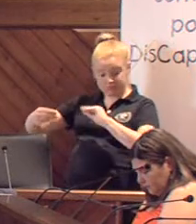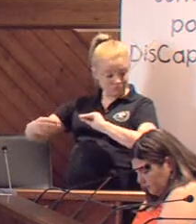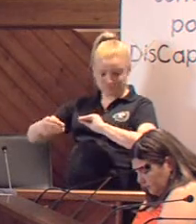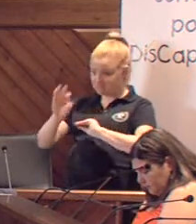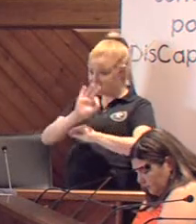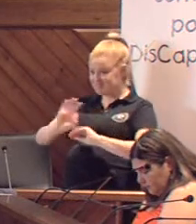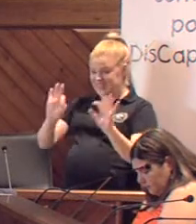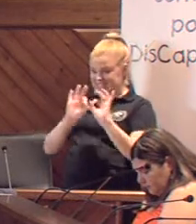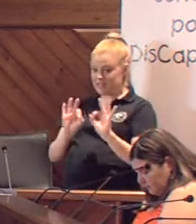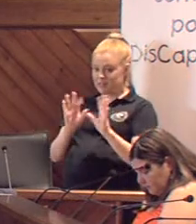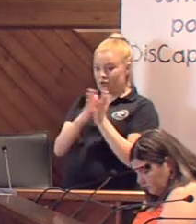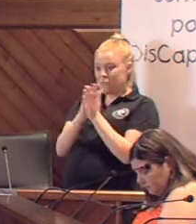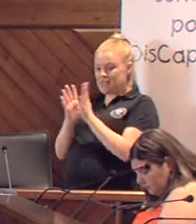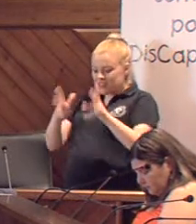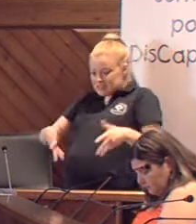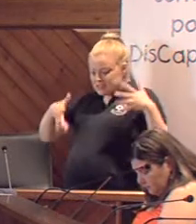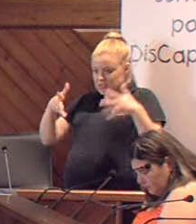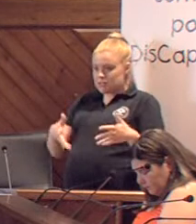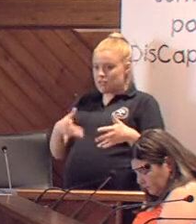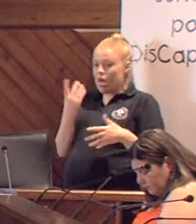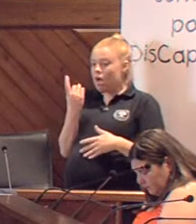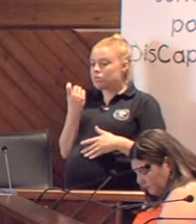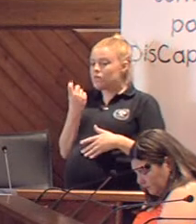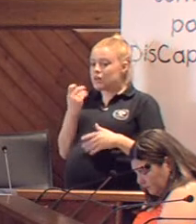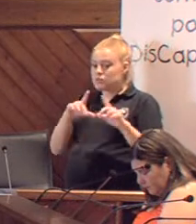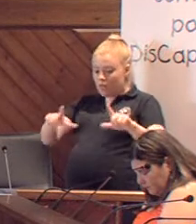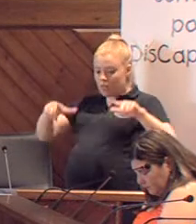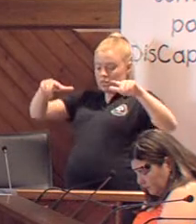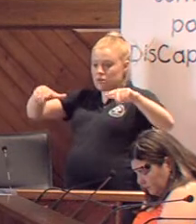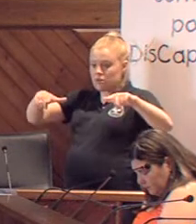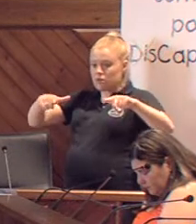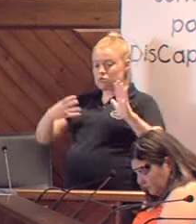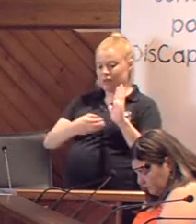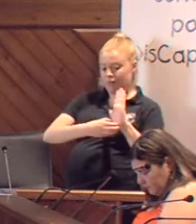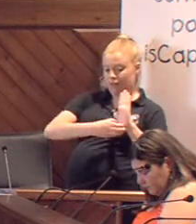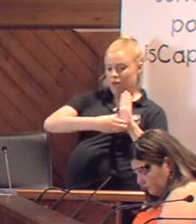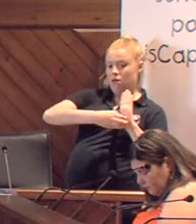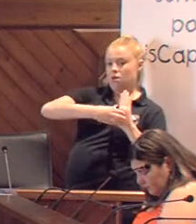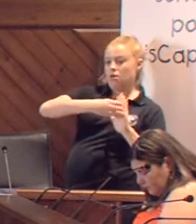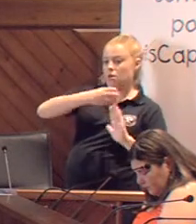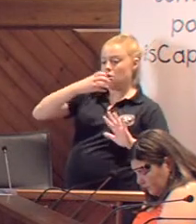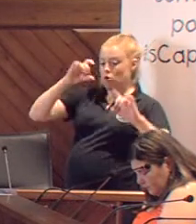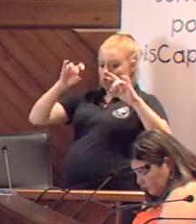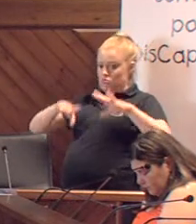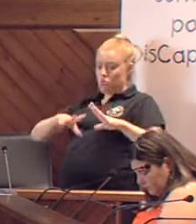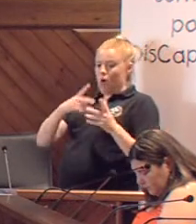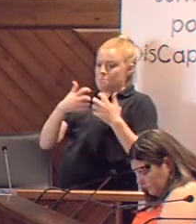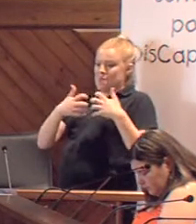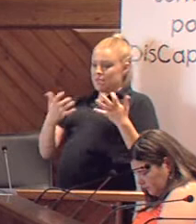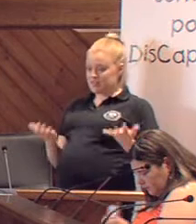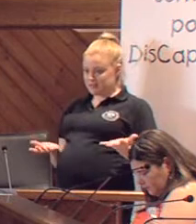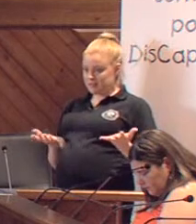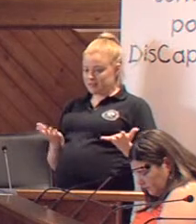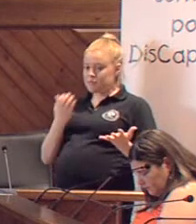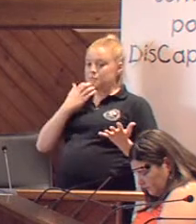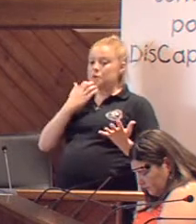Compañeros y compañeras en silla de ruedas deben acceder al escenario por el montacarga, como si fuéramos un atrezo más. Los baños